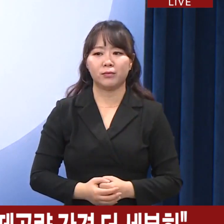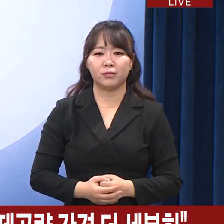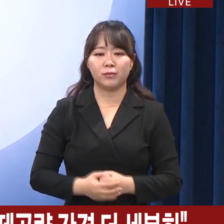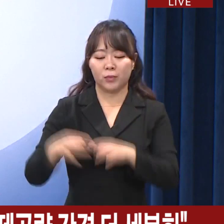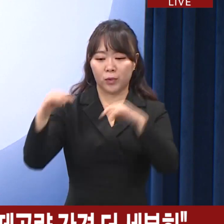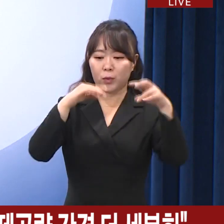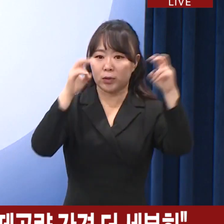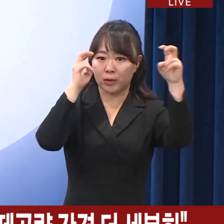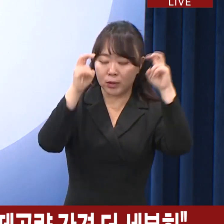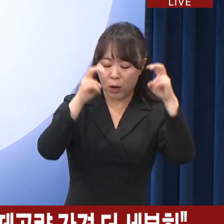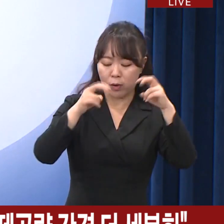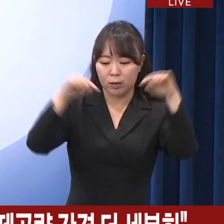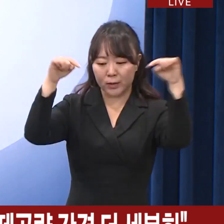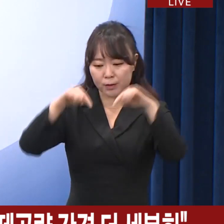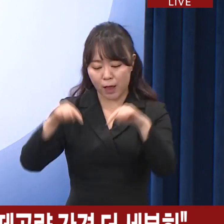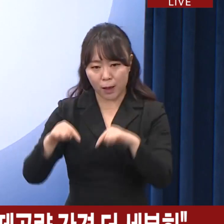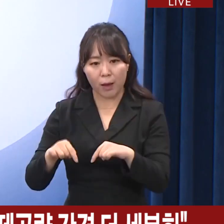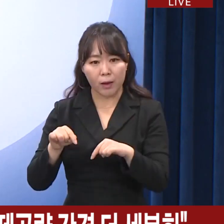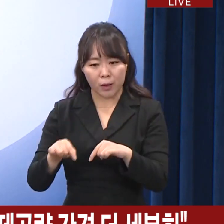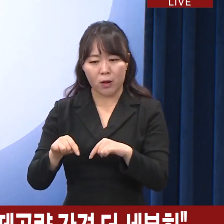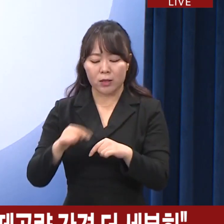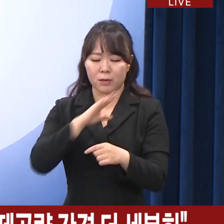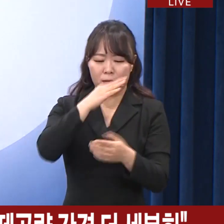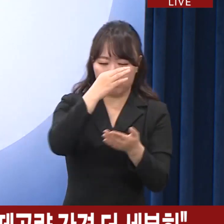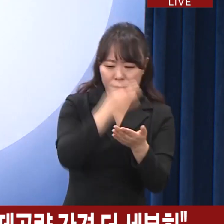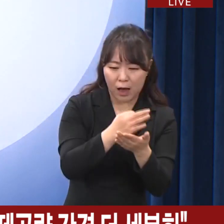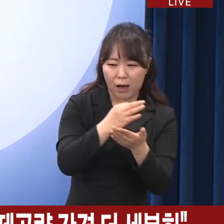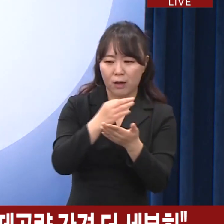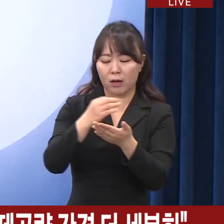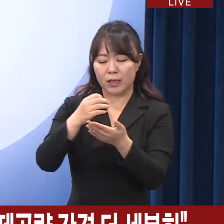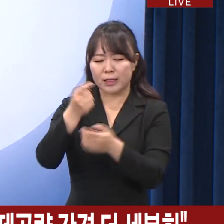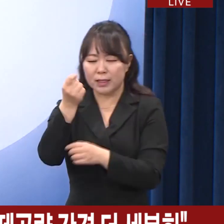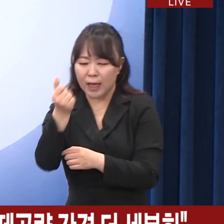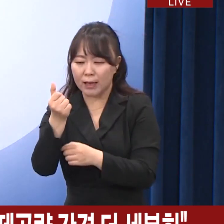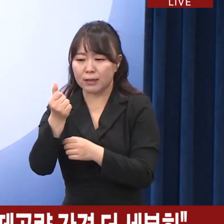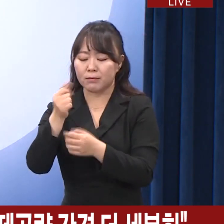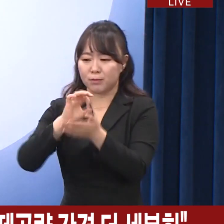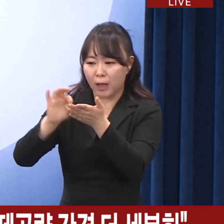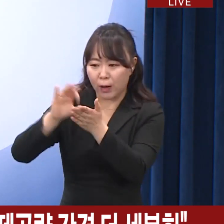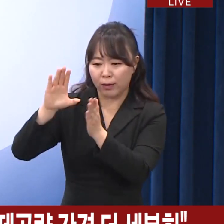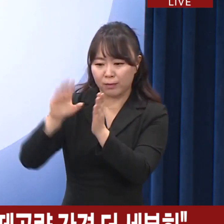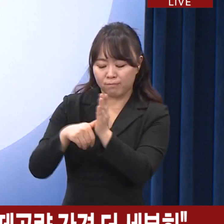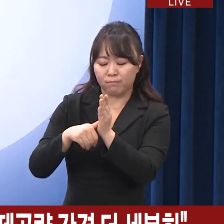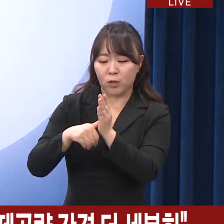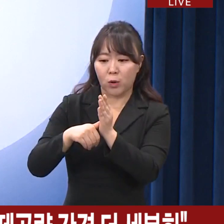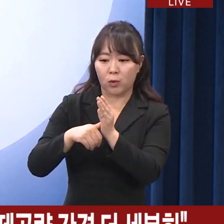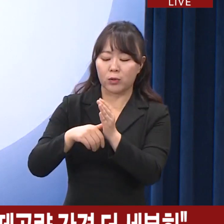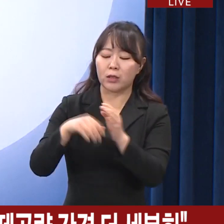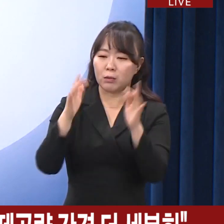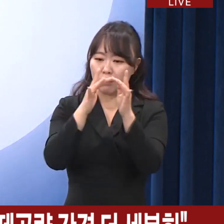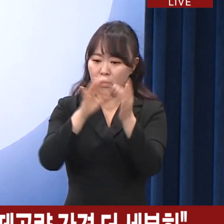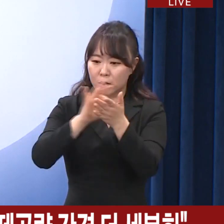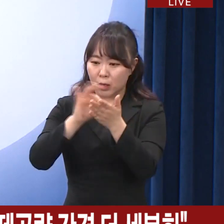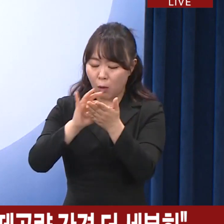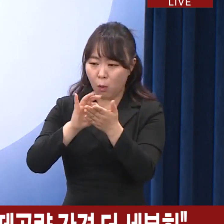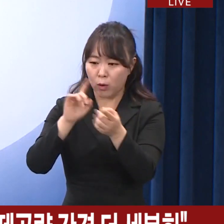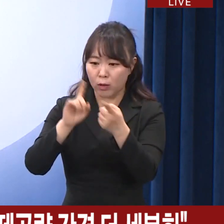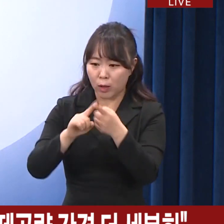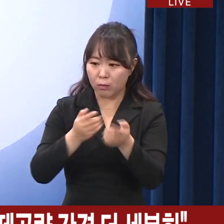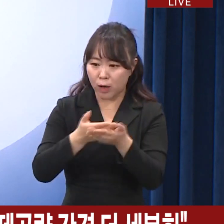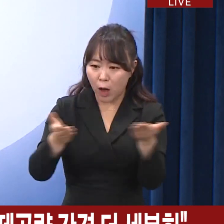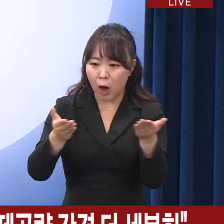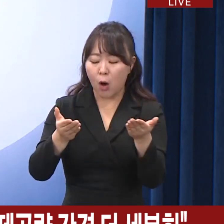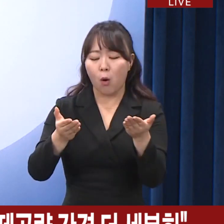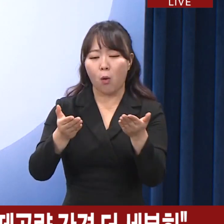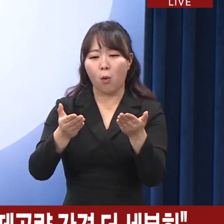통신사와 협의를 통해 저가 소량 구간에서도 데이터 제공량과 부가 혜택이 확대된